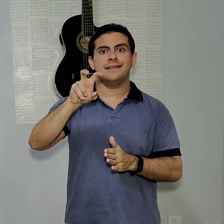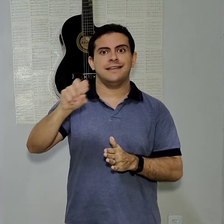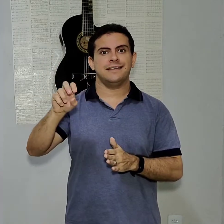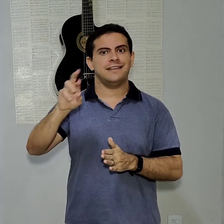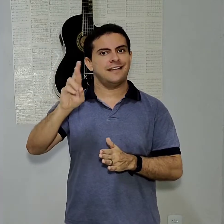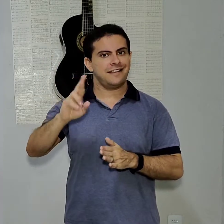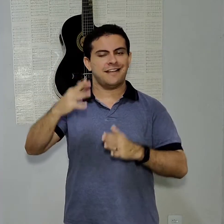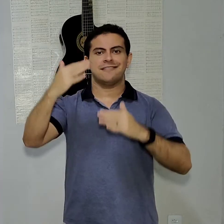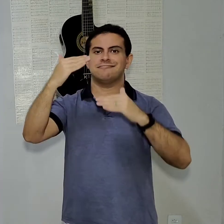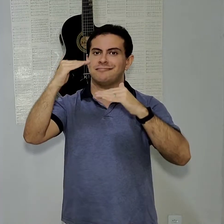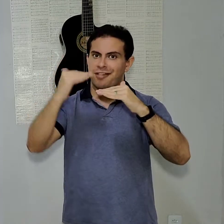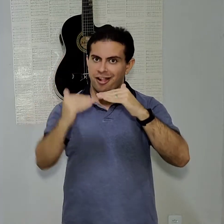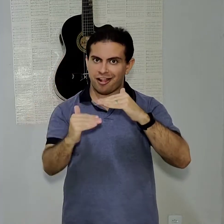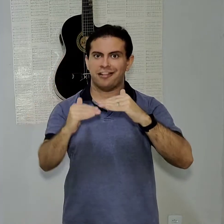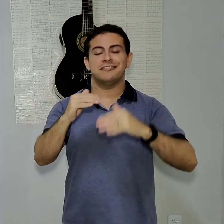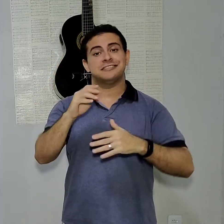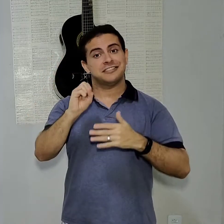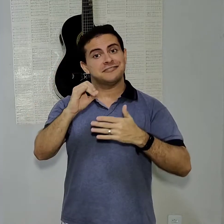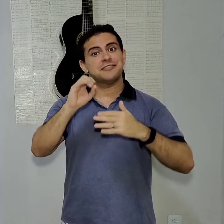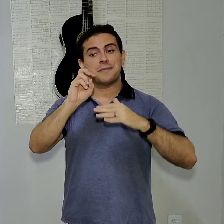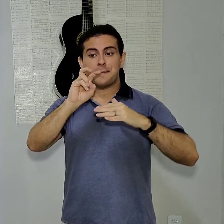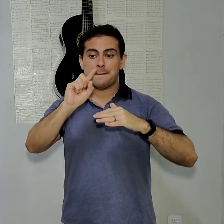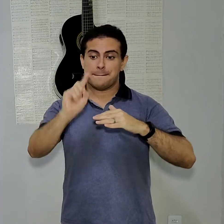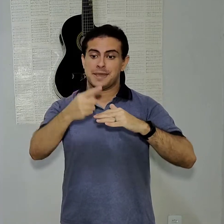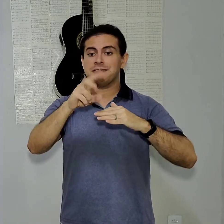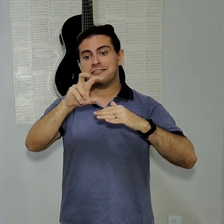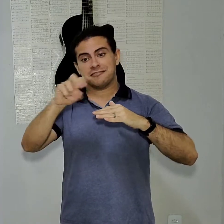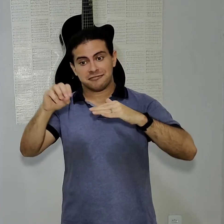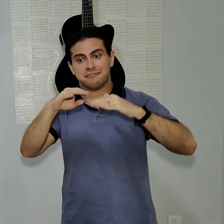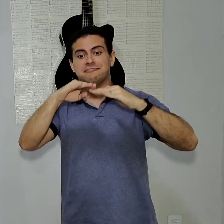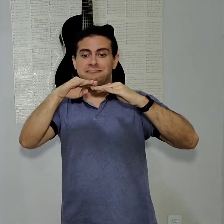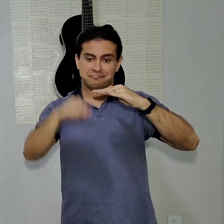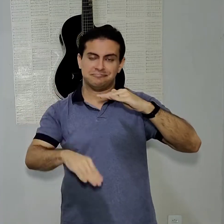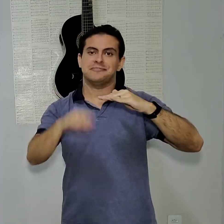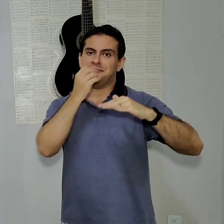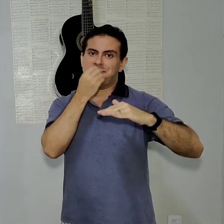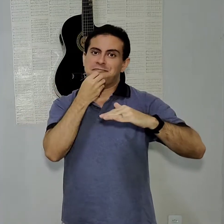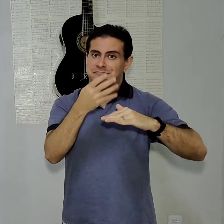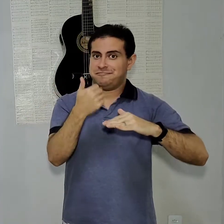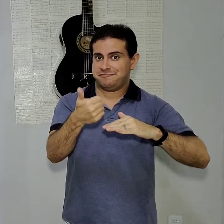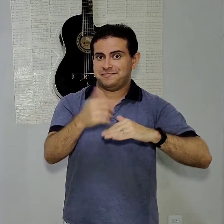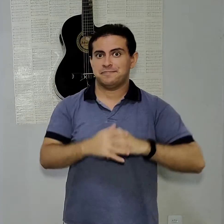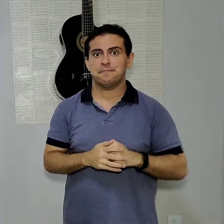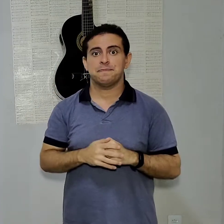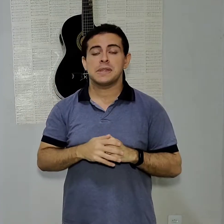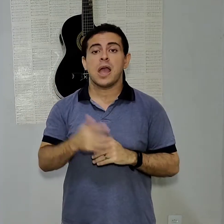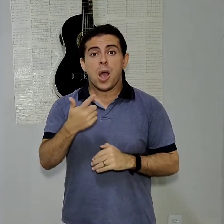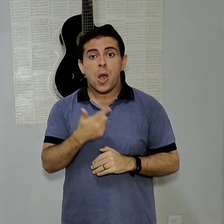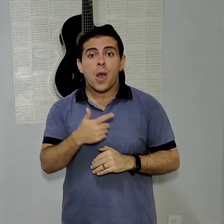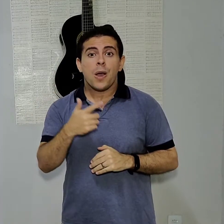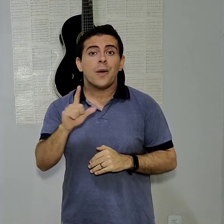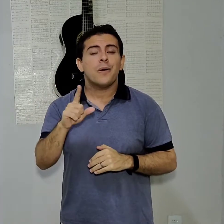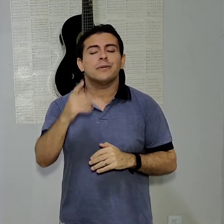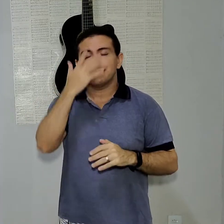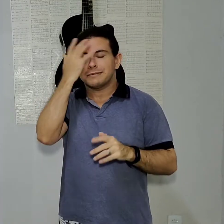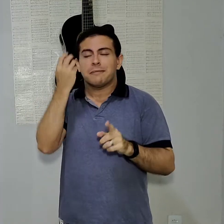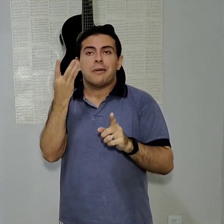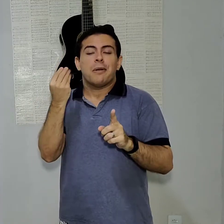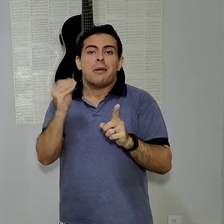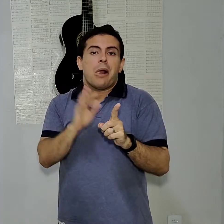dos R$1.500 para baixo, realmente vai estar num preço muito bom. E também tem o queridinho de muita gente, que é o A71. Um aparelho